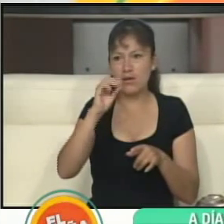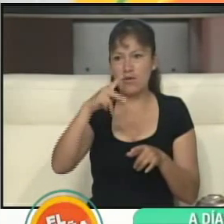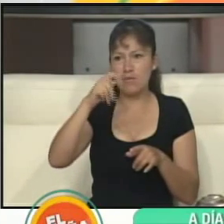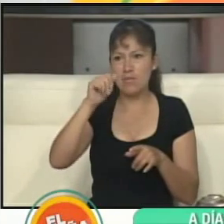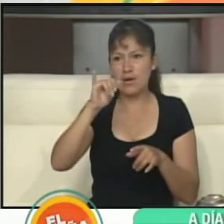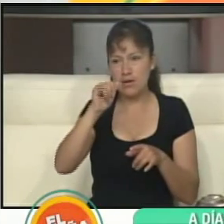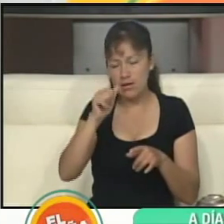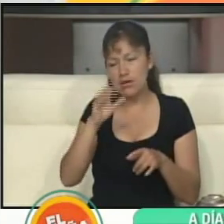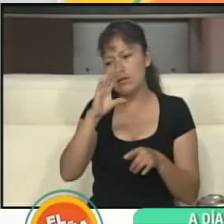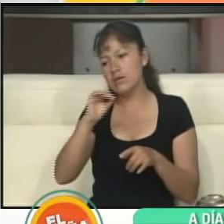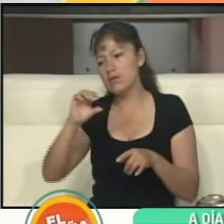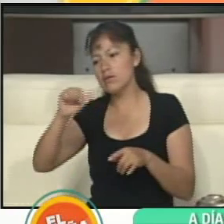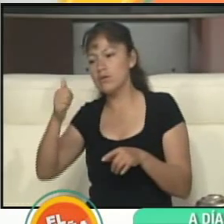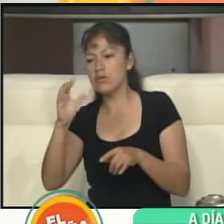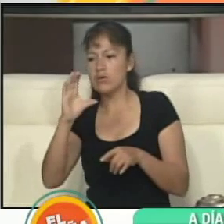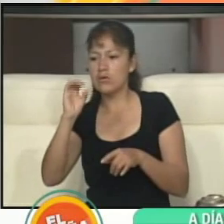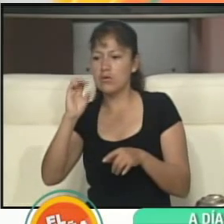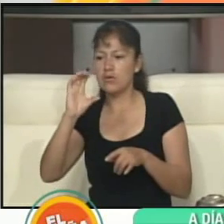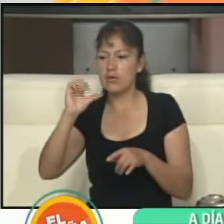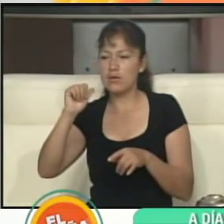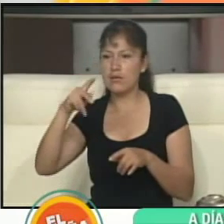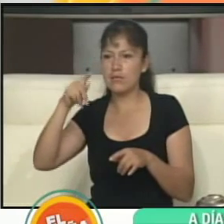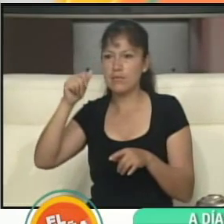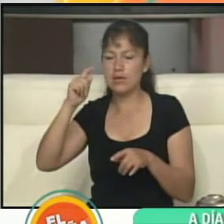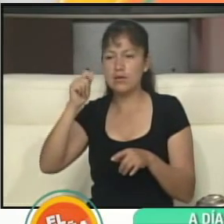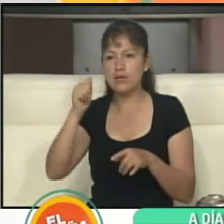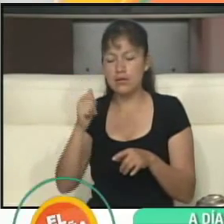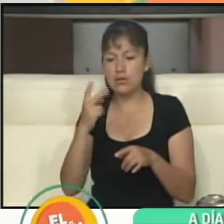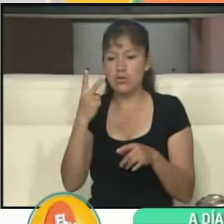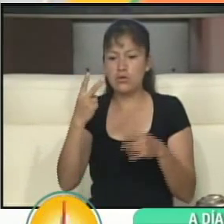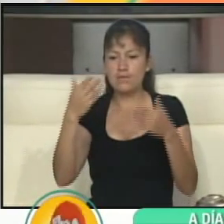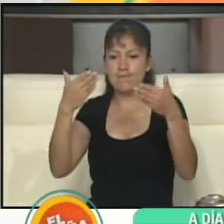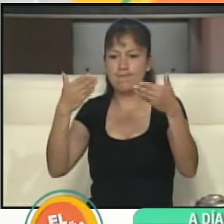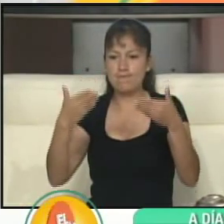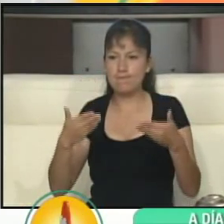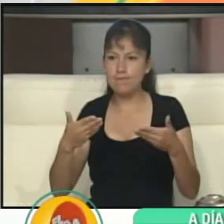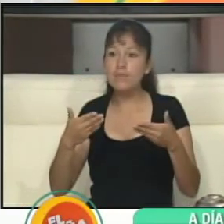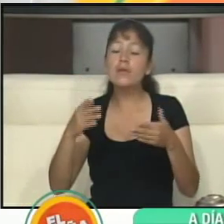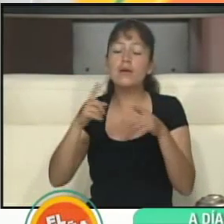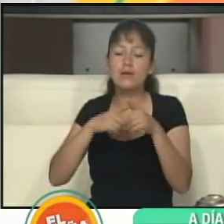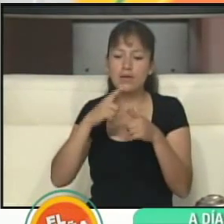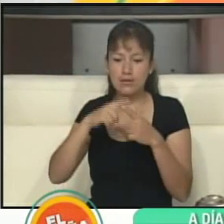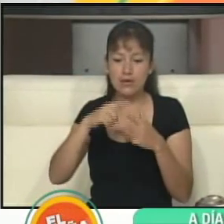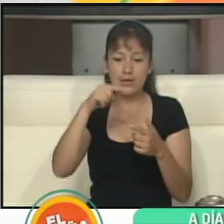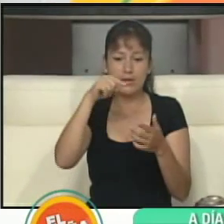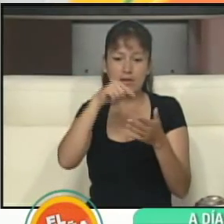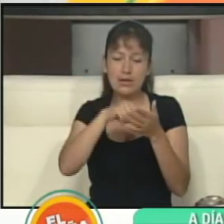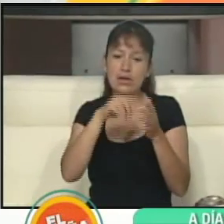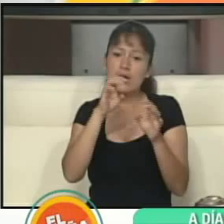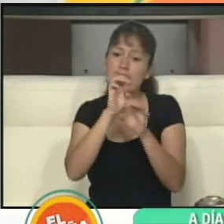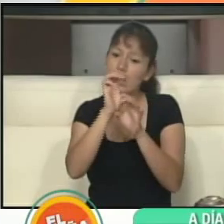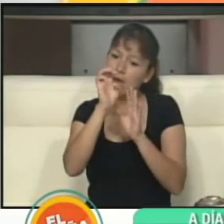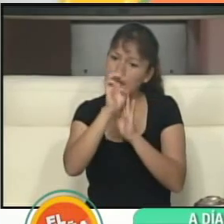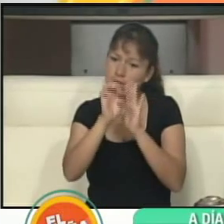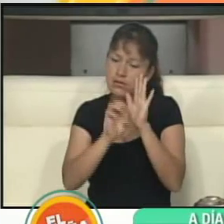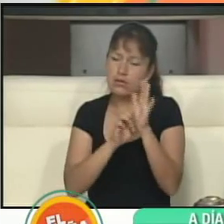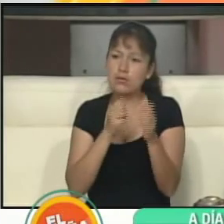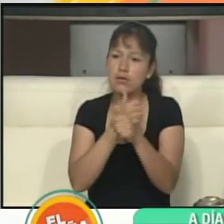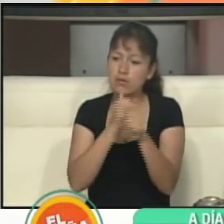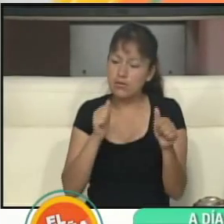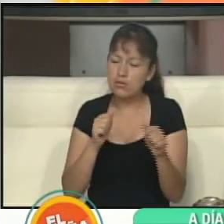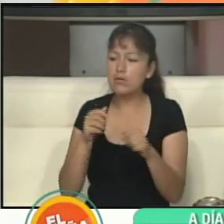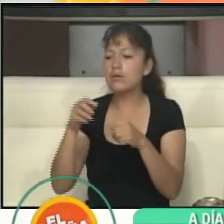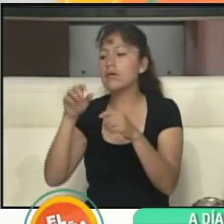estos dos municipios van a recibir dos papeletas. Uno por el estatuto autonómico departamental y otro por la carta